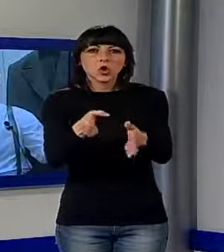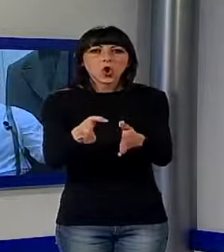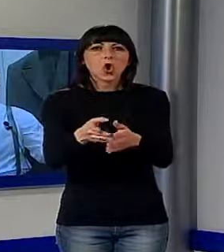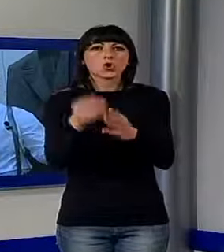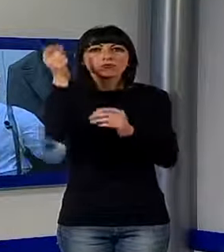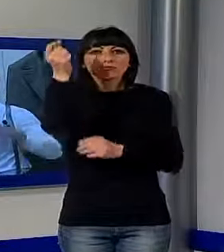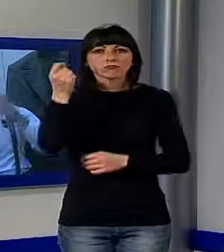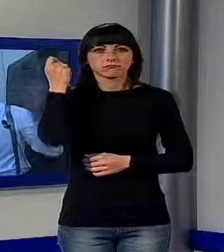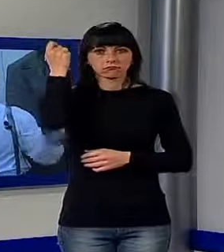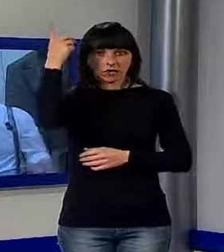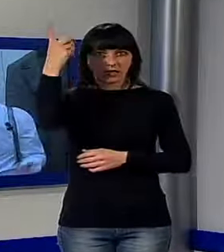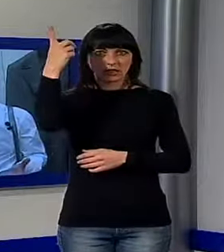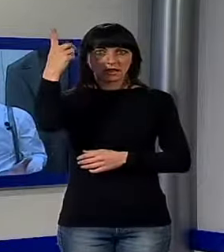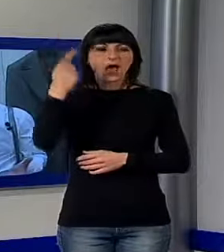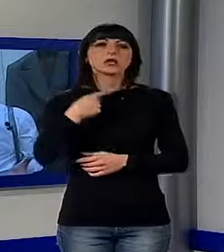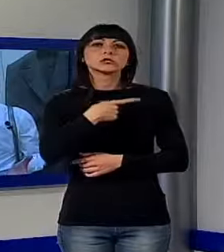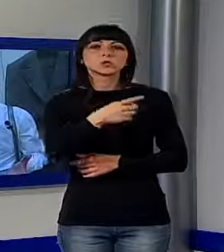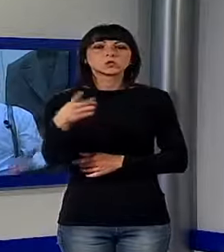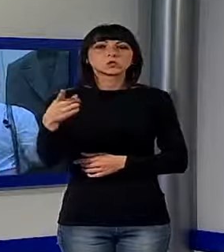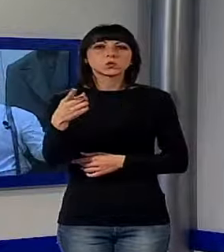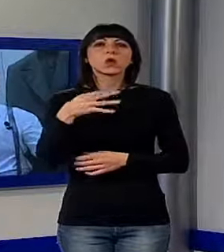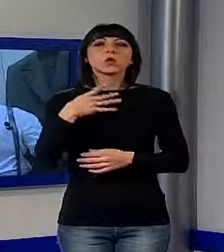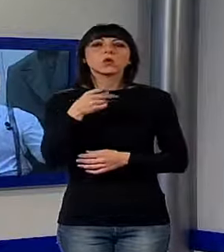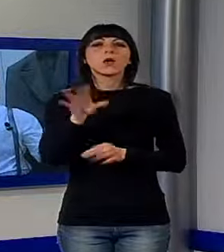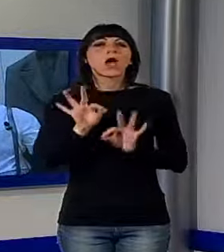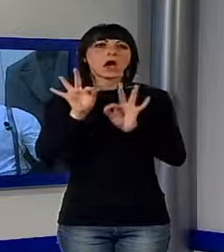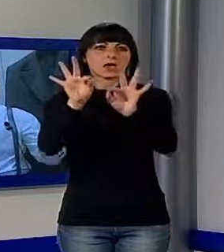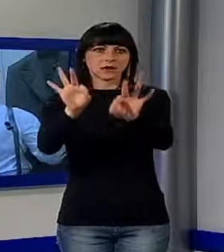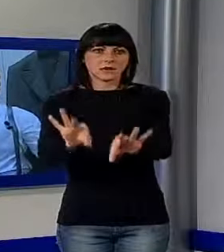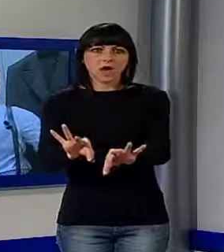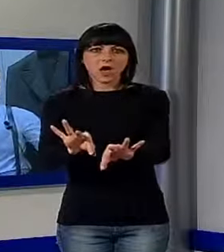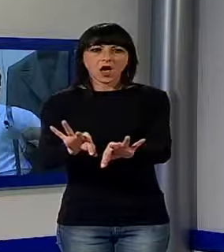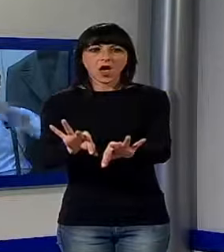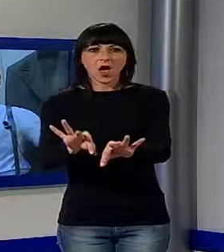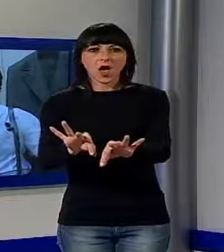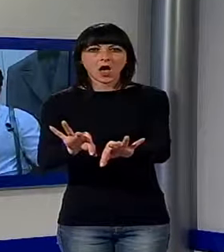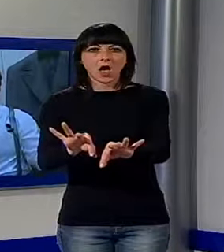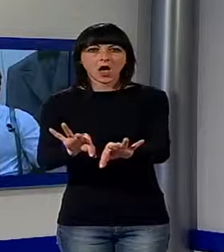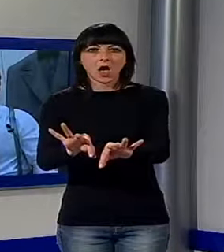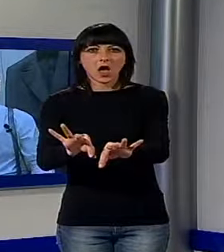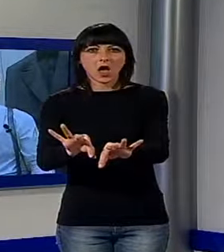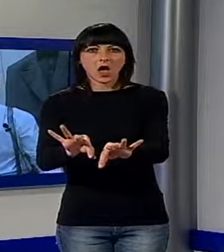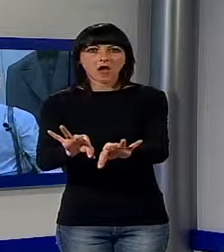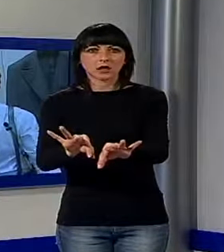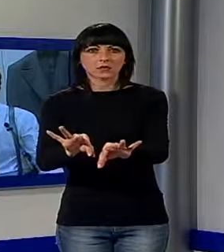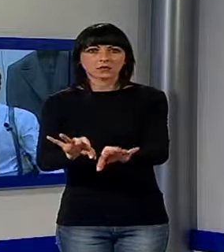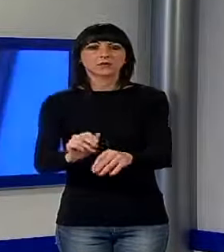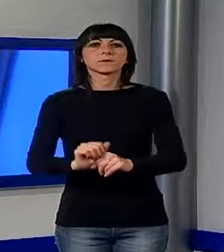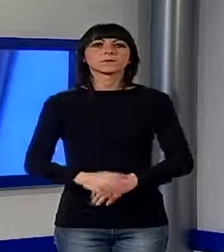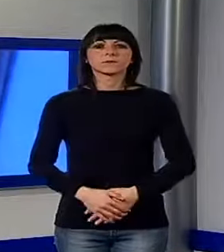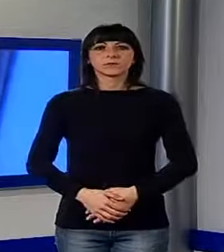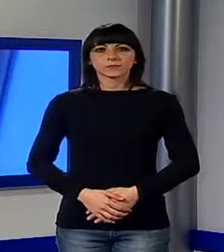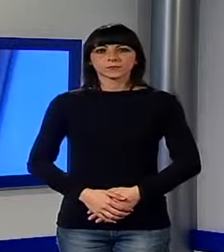Corradino da Scagno ha concretizzato in quel mito che noi sappiamo essere la Vespa.